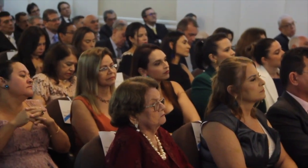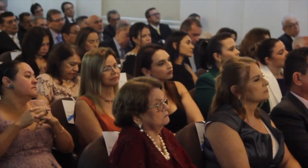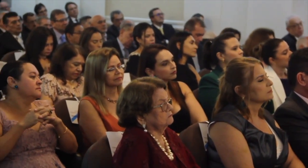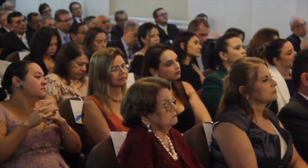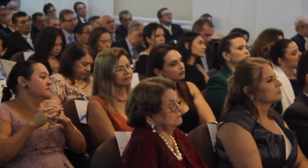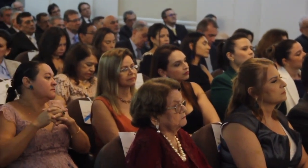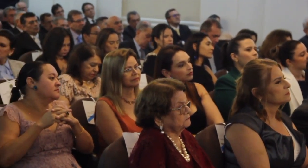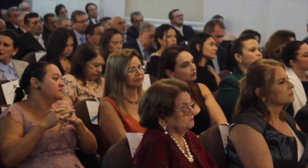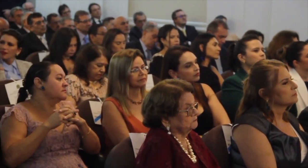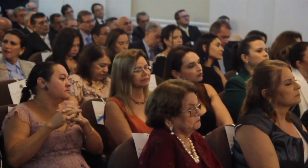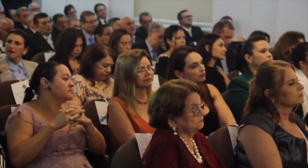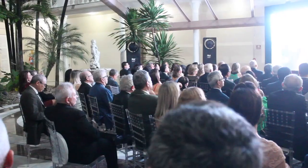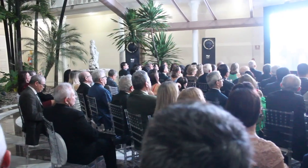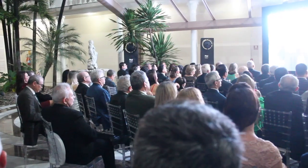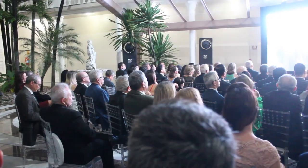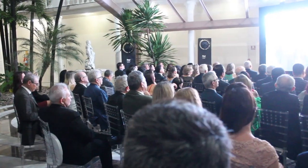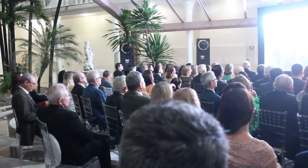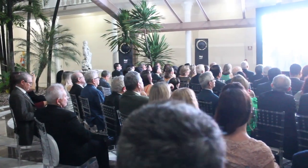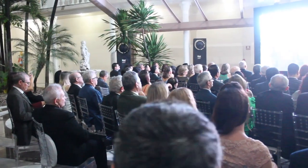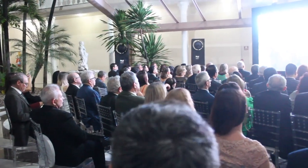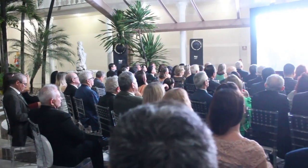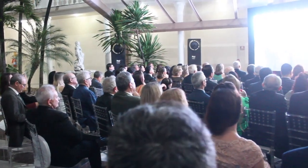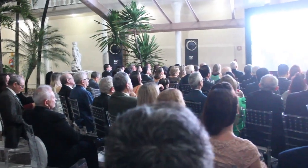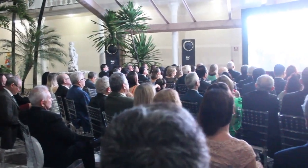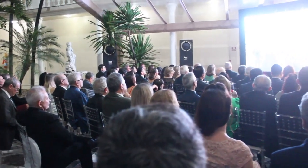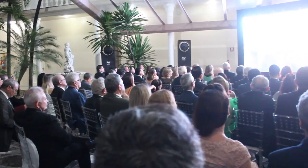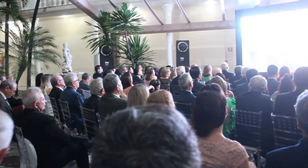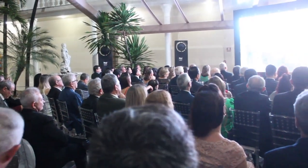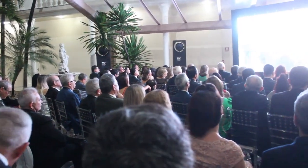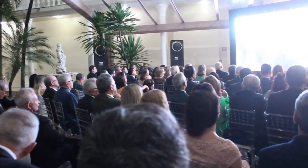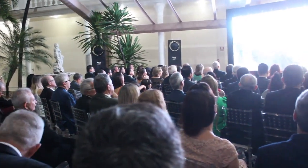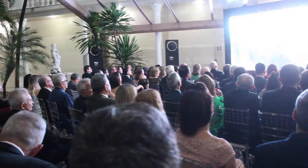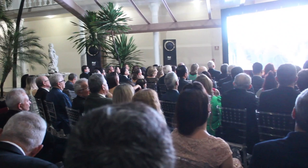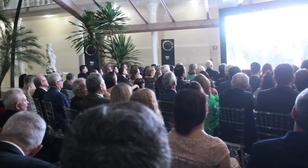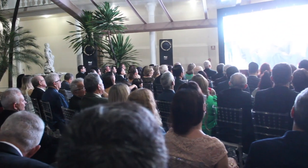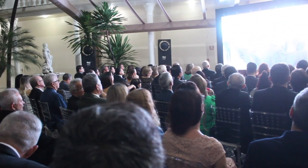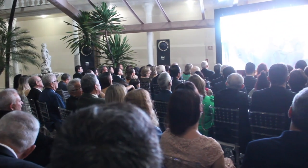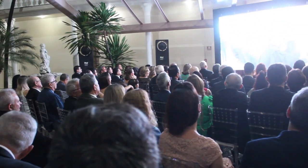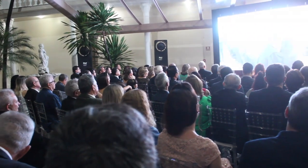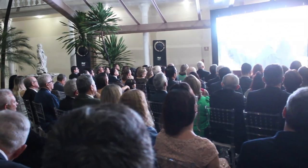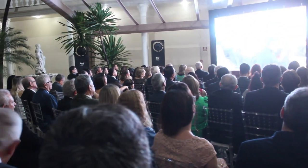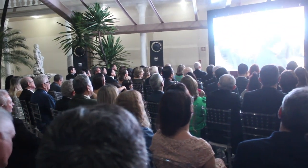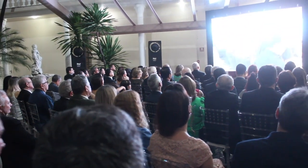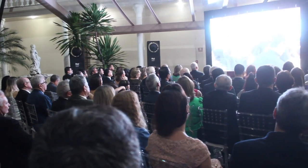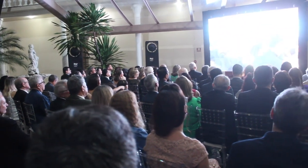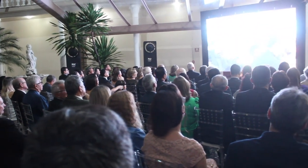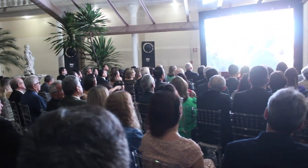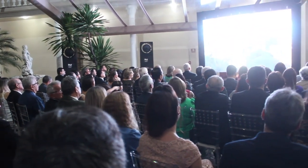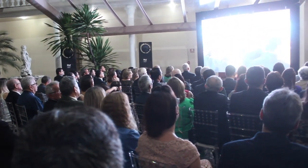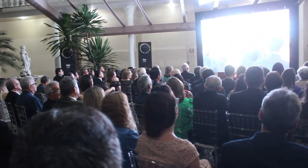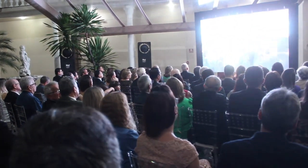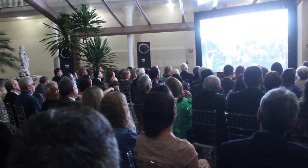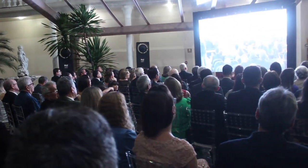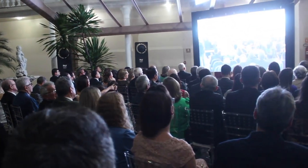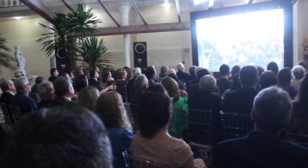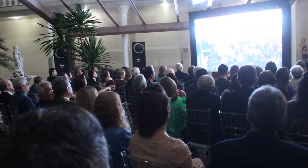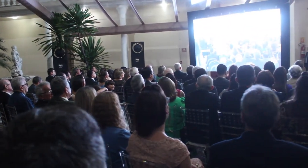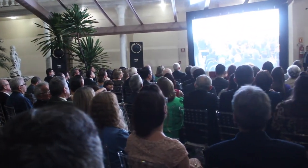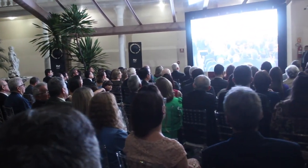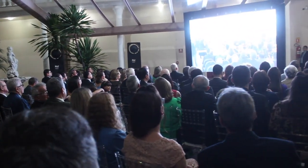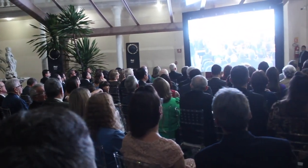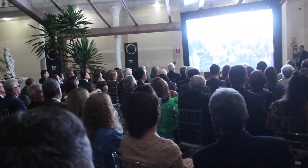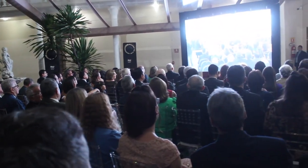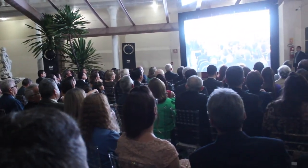e ao público em geral agradecer a presença de todos e dizer